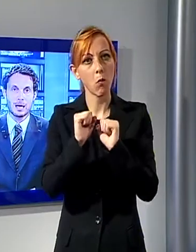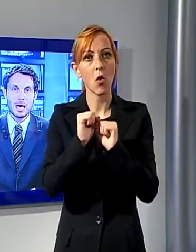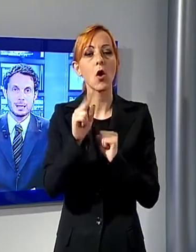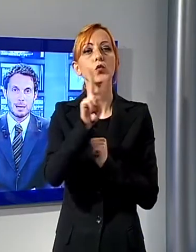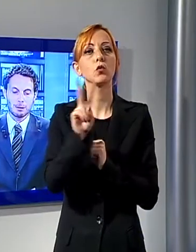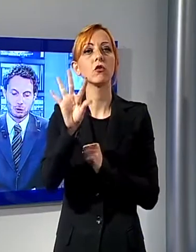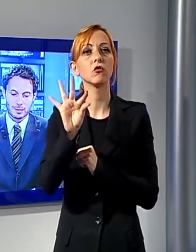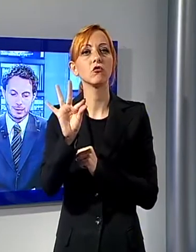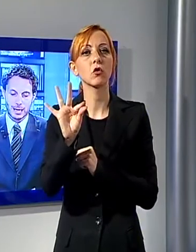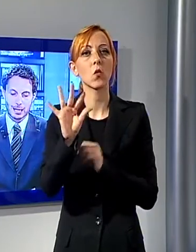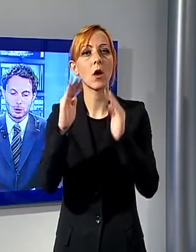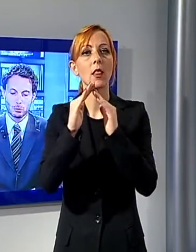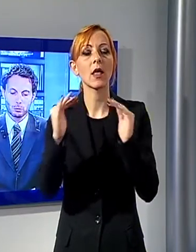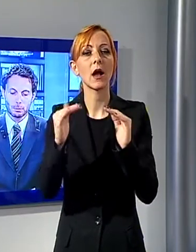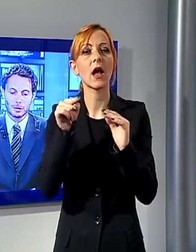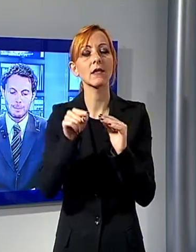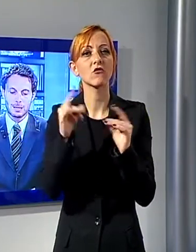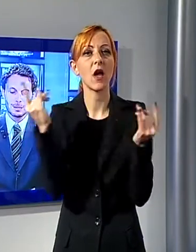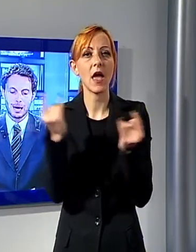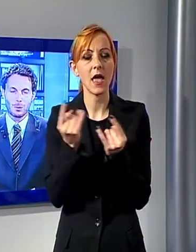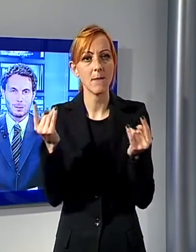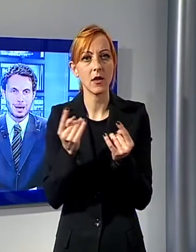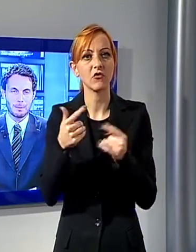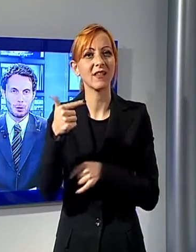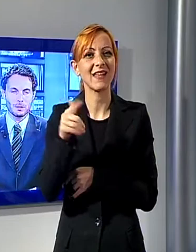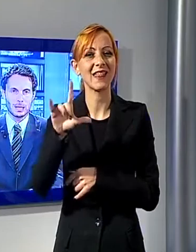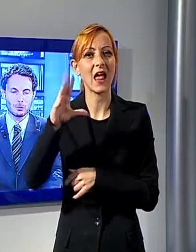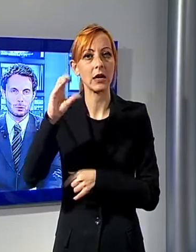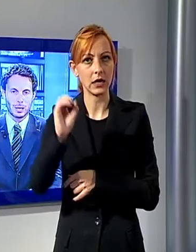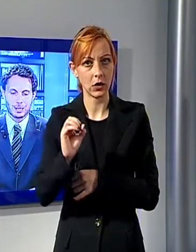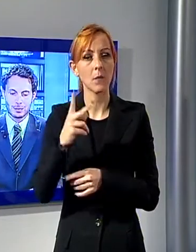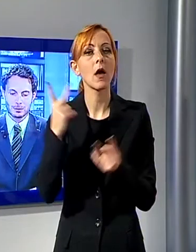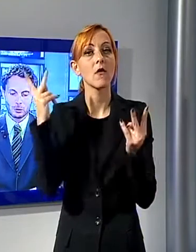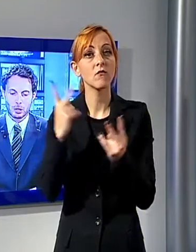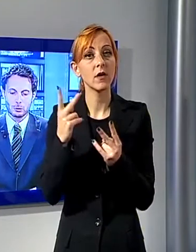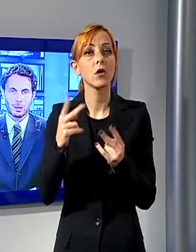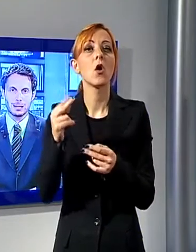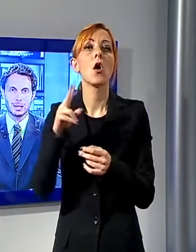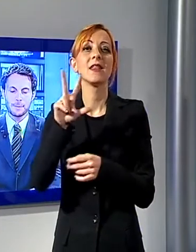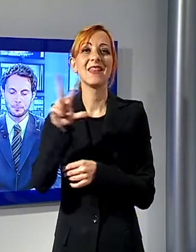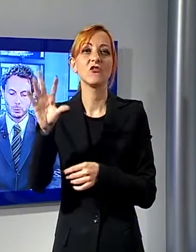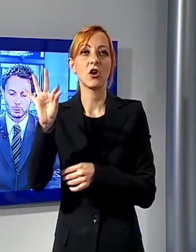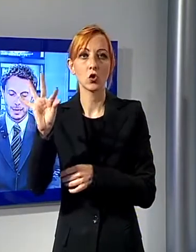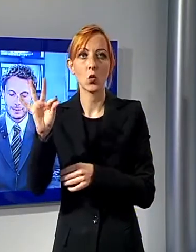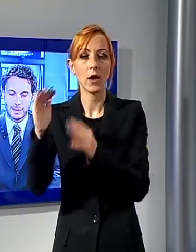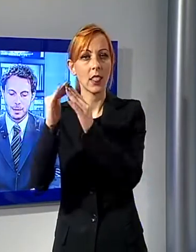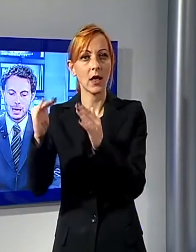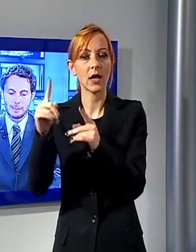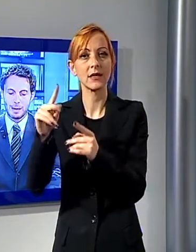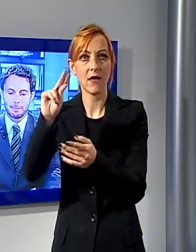dall'emergenza a taglio. L'uso potabile dell'acqua rimane però vietato ancora in 340 utenze. La mappa